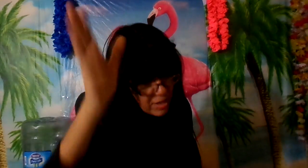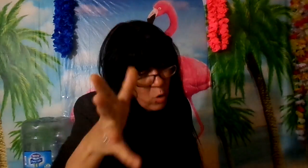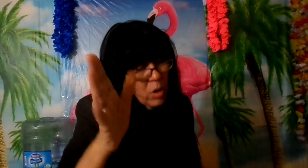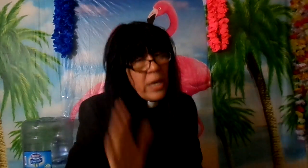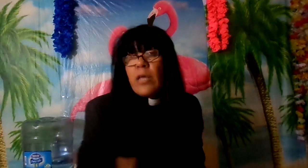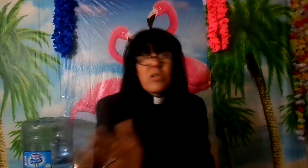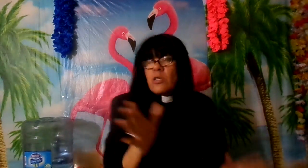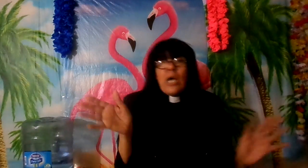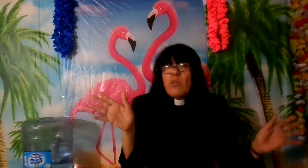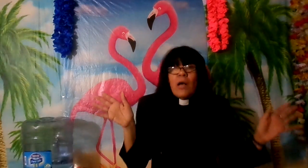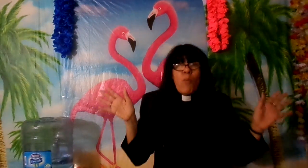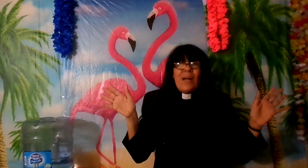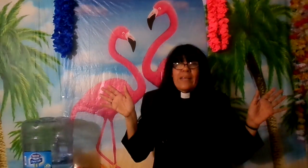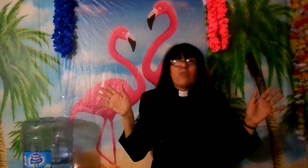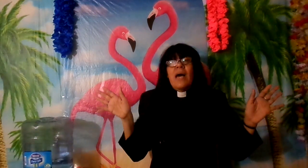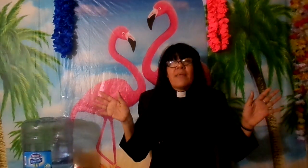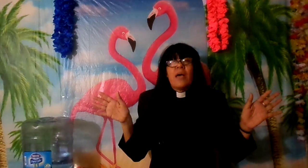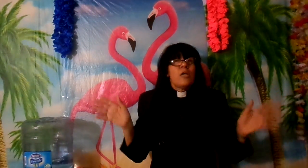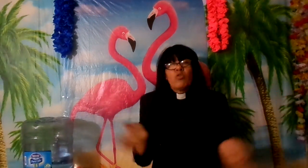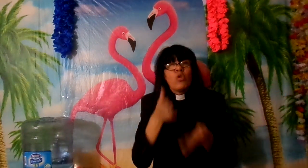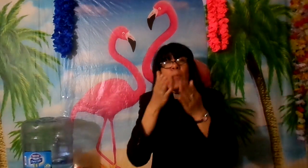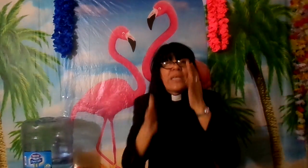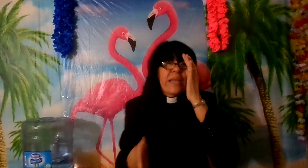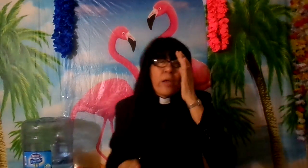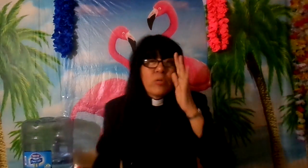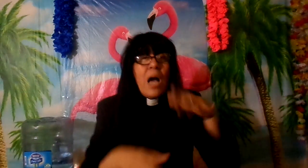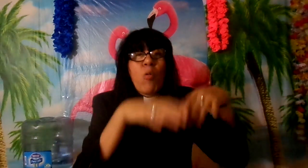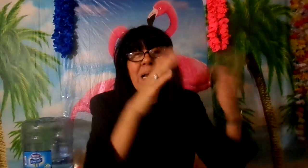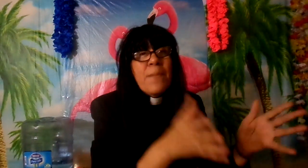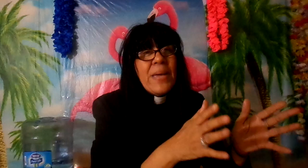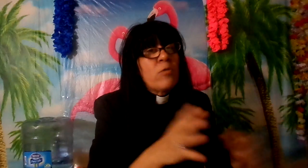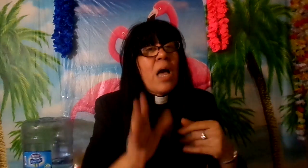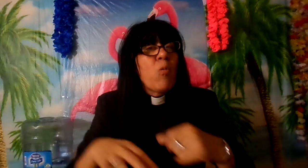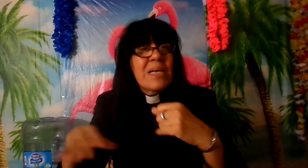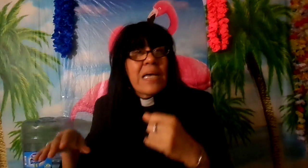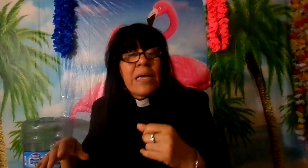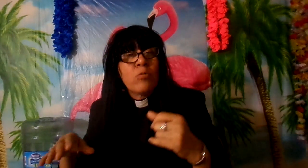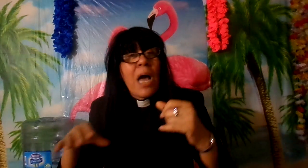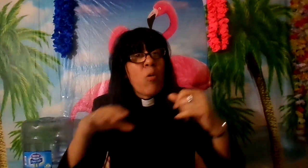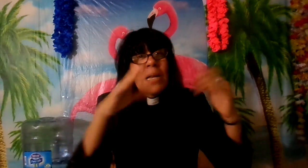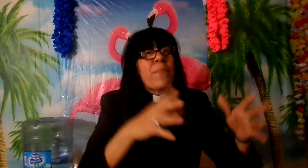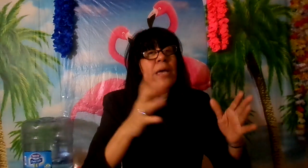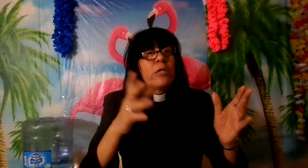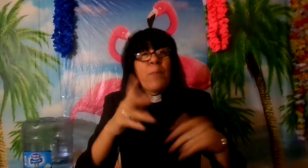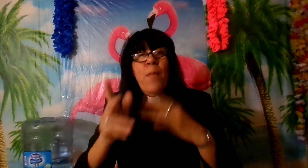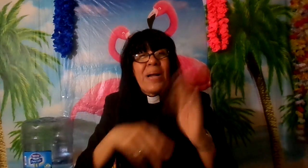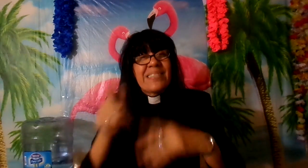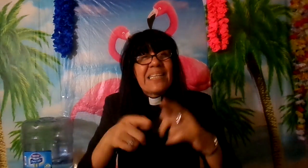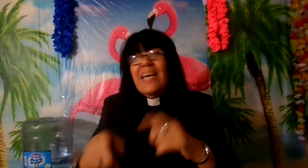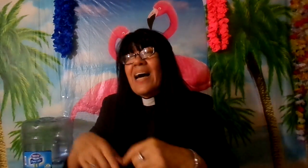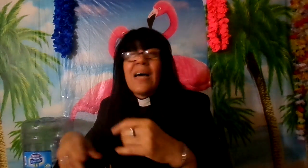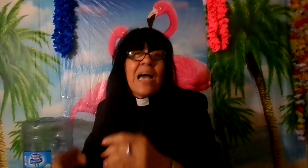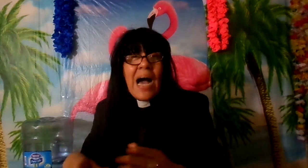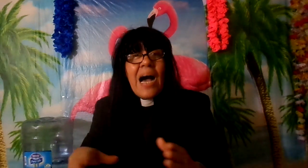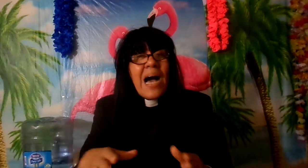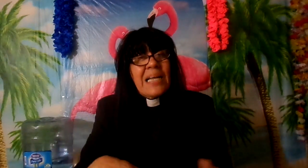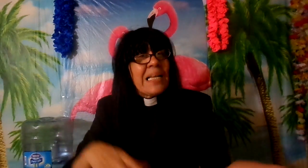Dios y no la comparte con nadie tú no puedes estar en una agua limpia y después pasarte a la